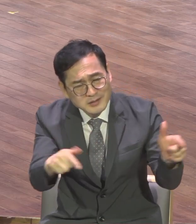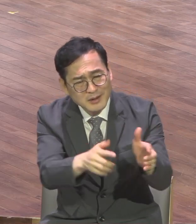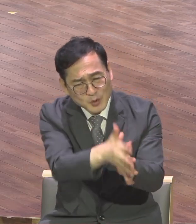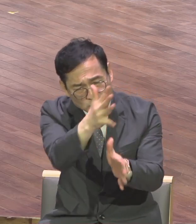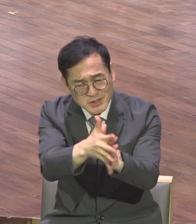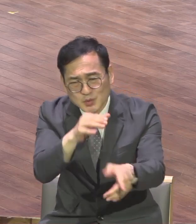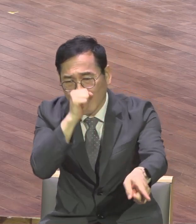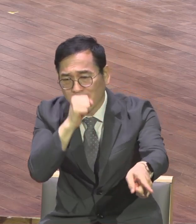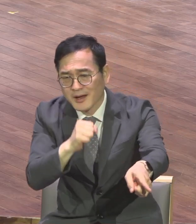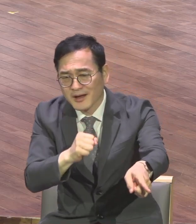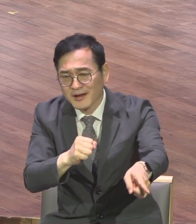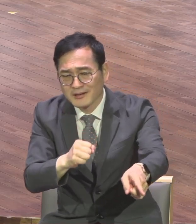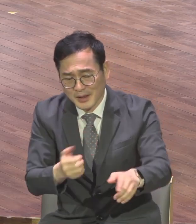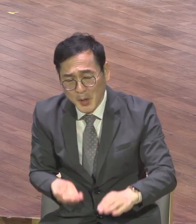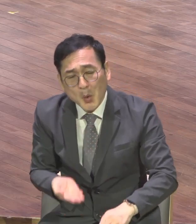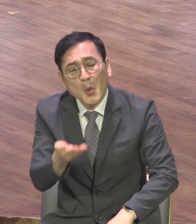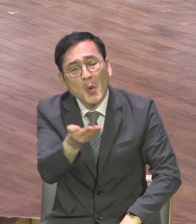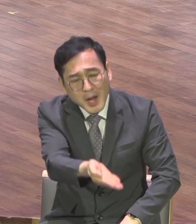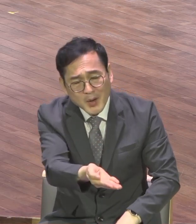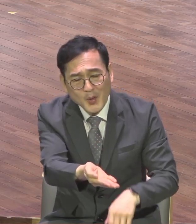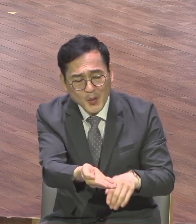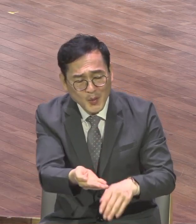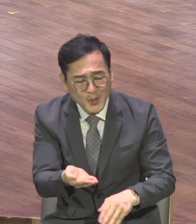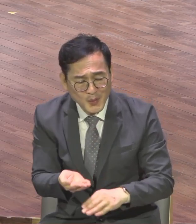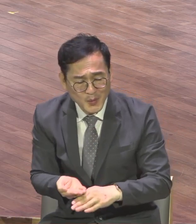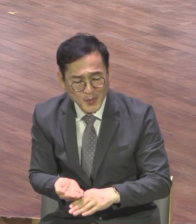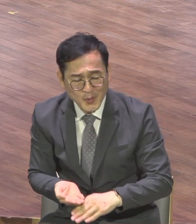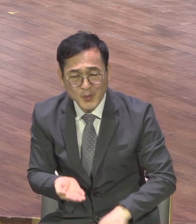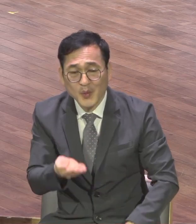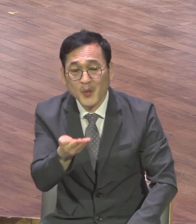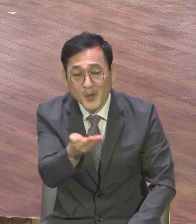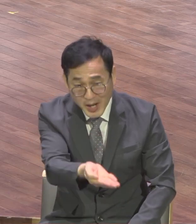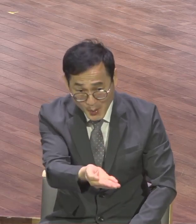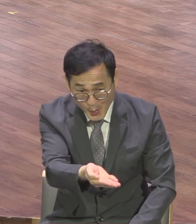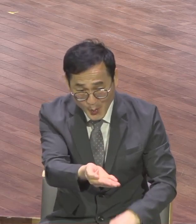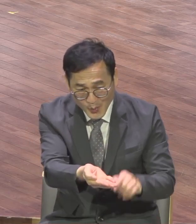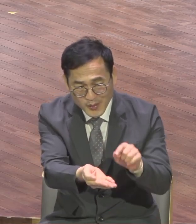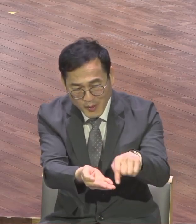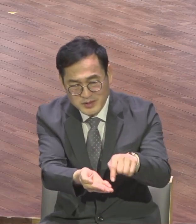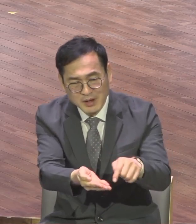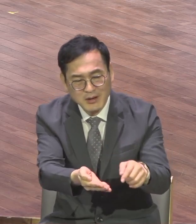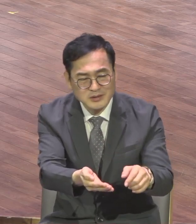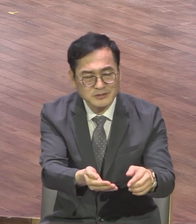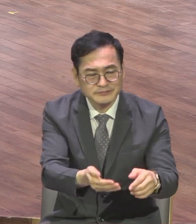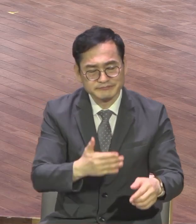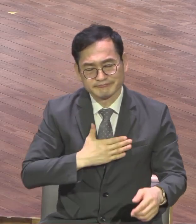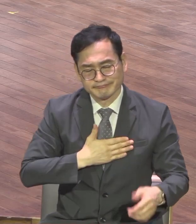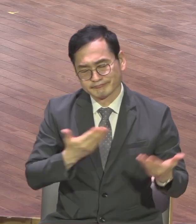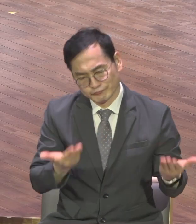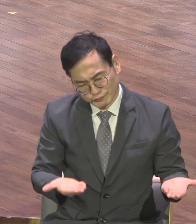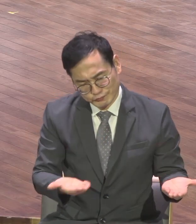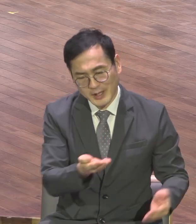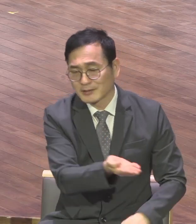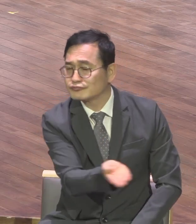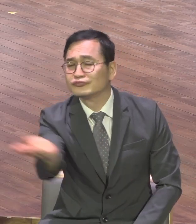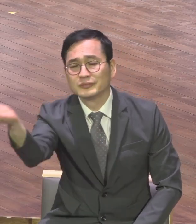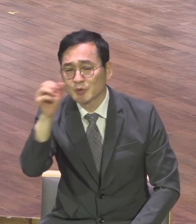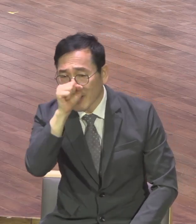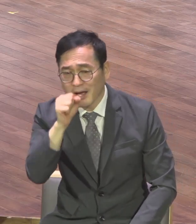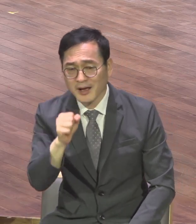말을 듣고 바울의 말을 안 듣고 선장과 선주의 말을 듣고 항해를 시작합니다 자 이들은 어느 정도